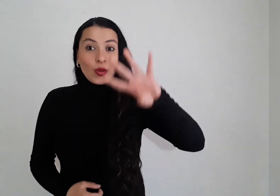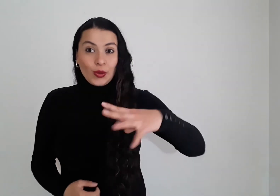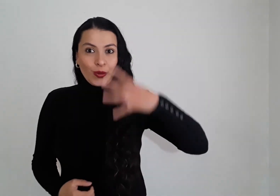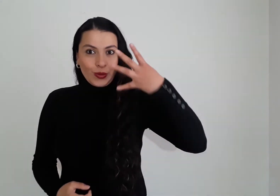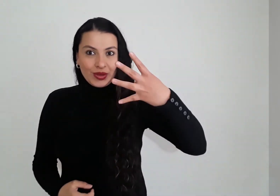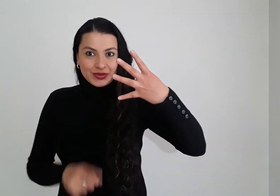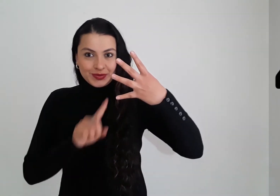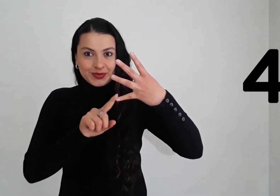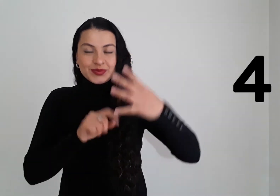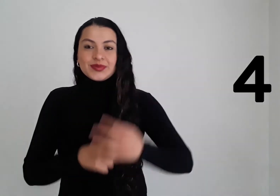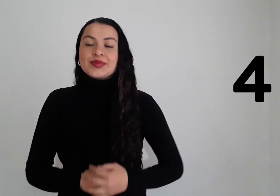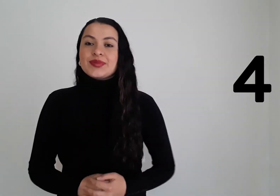Cuarto